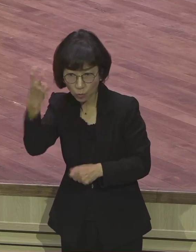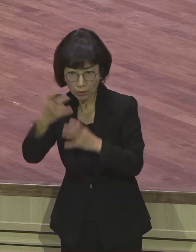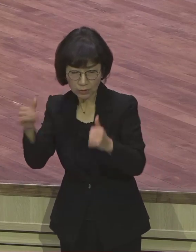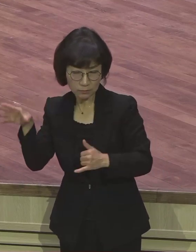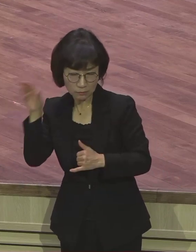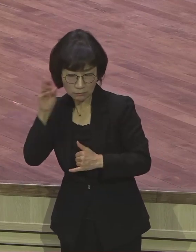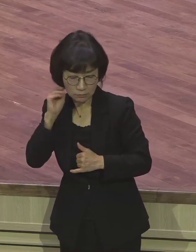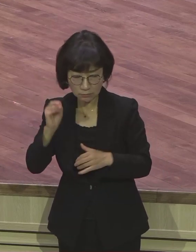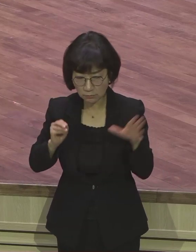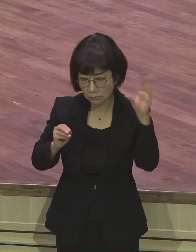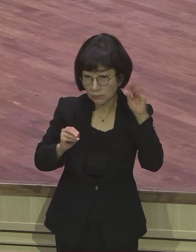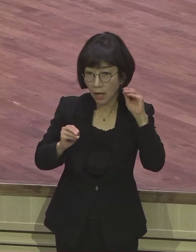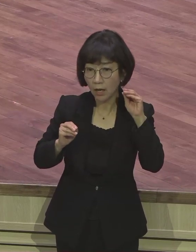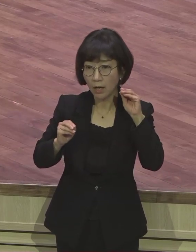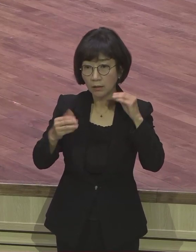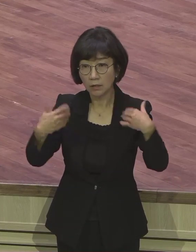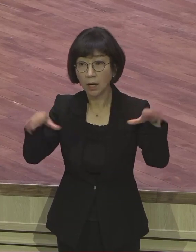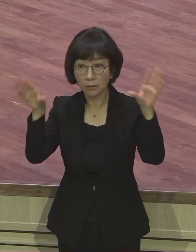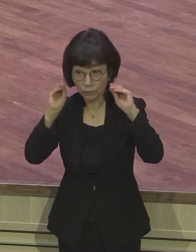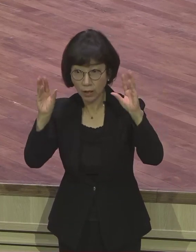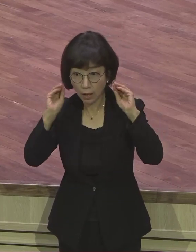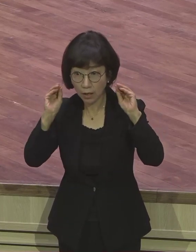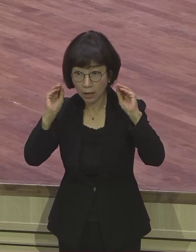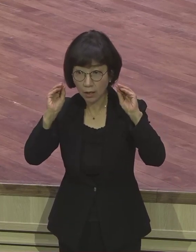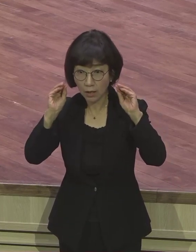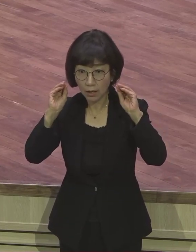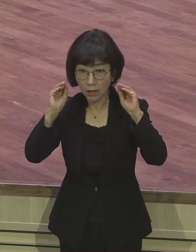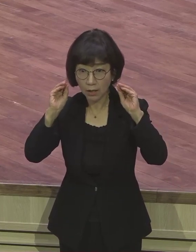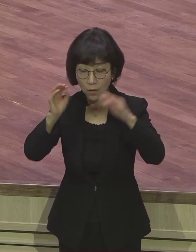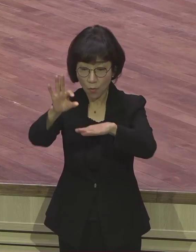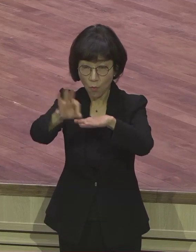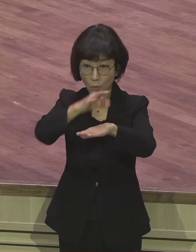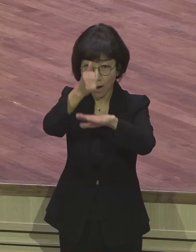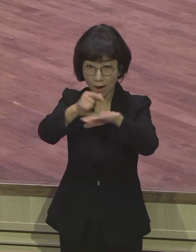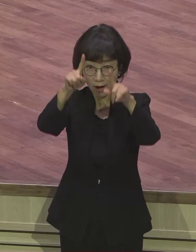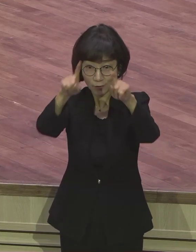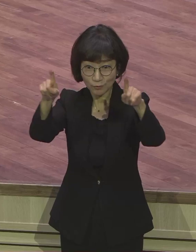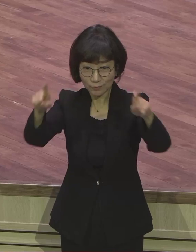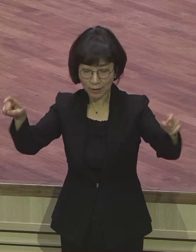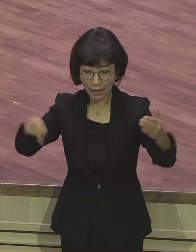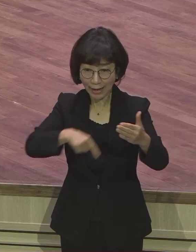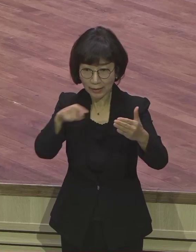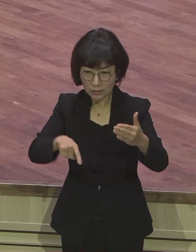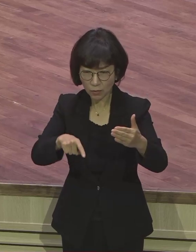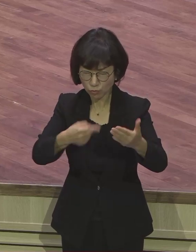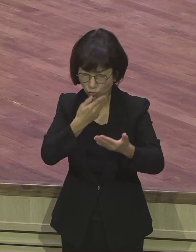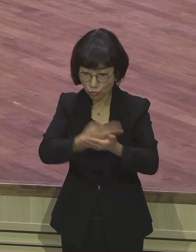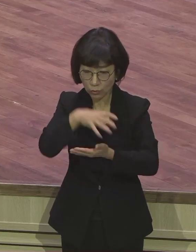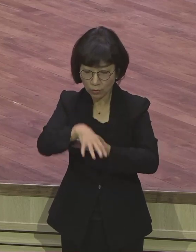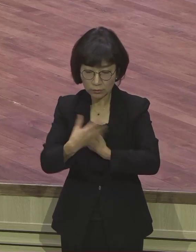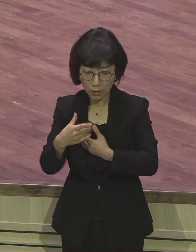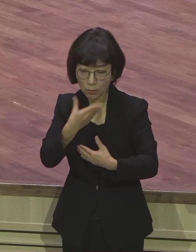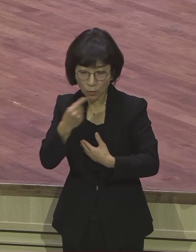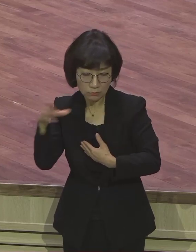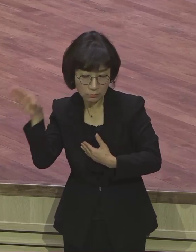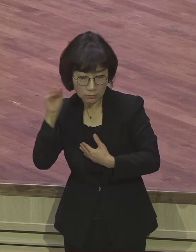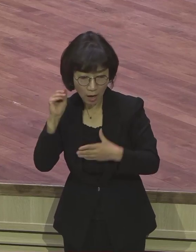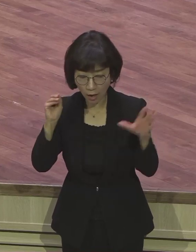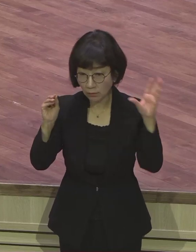황제실 아니에요 지금. 왕궁 안에 있는 감옥이에요. 그러니까 여기에 완전히 심장부예요. 그 증거를 바울이